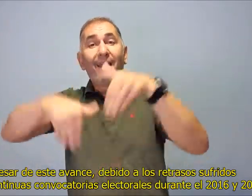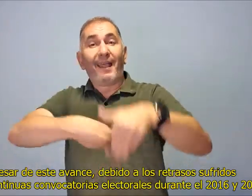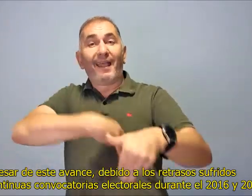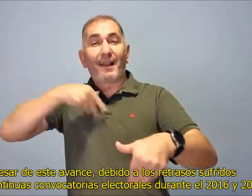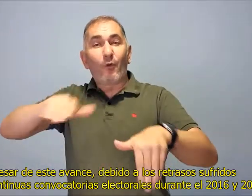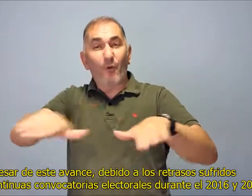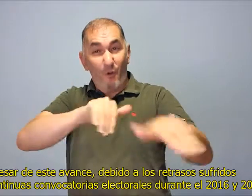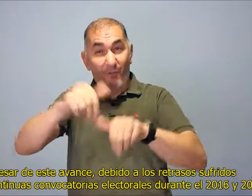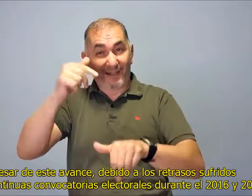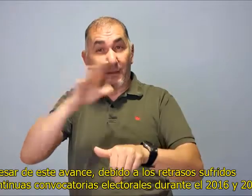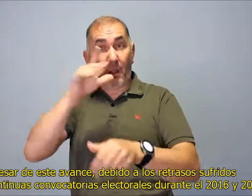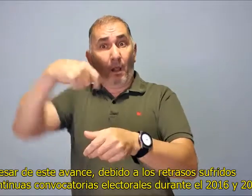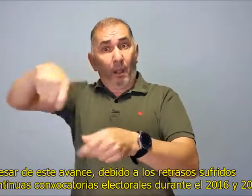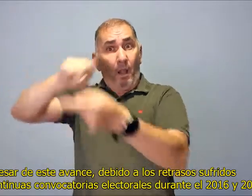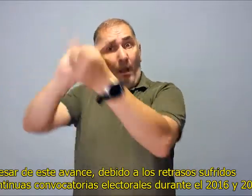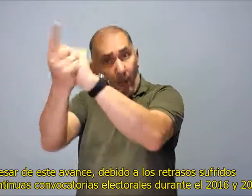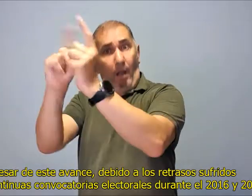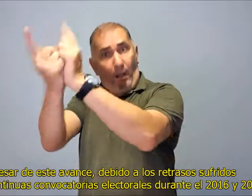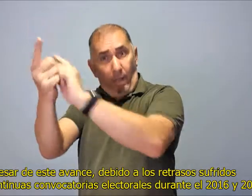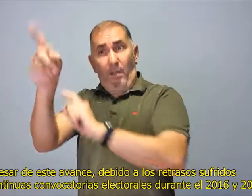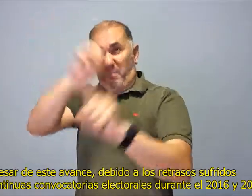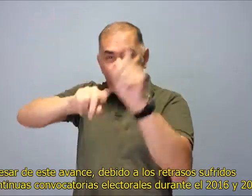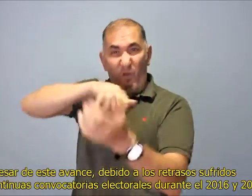2016 y el 2017